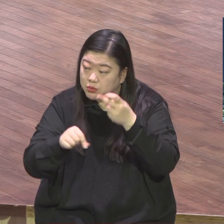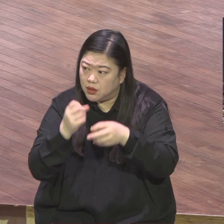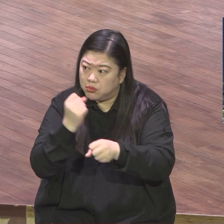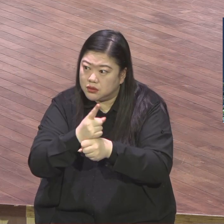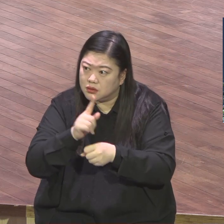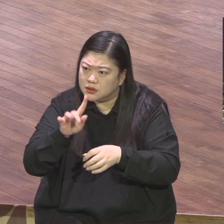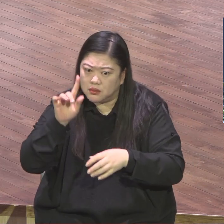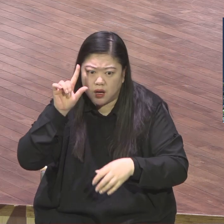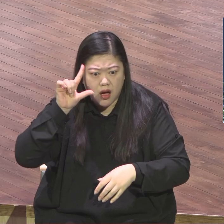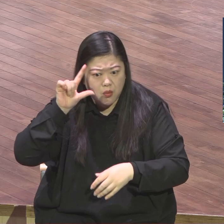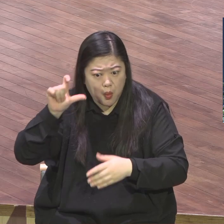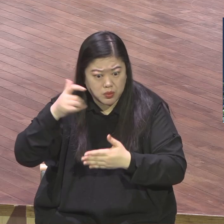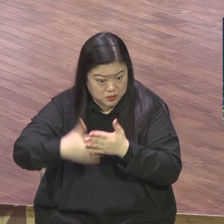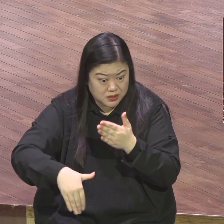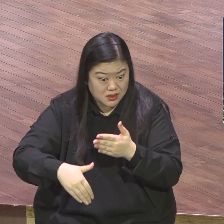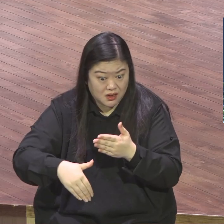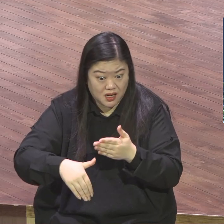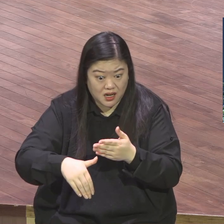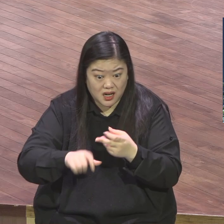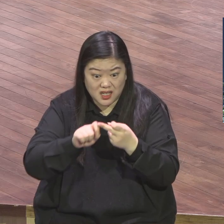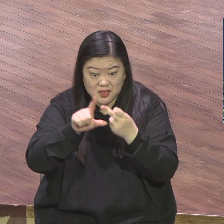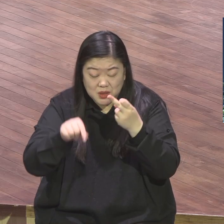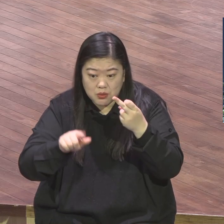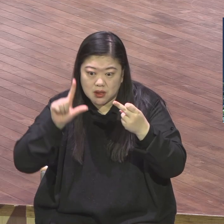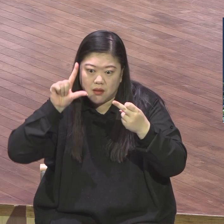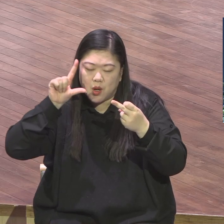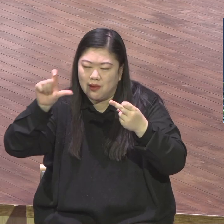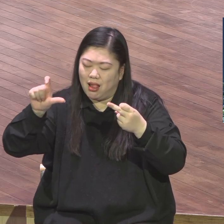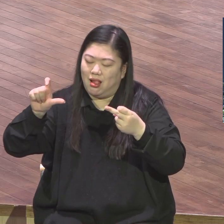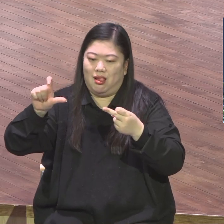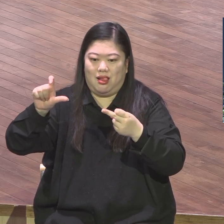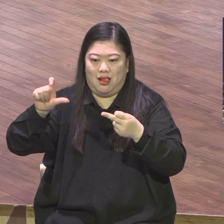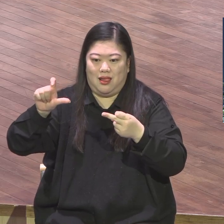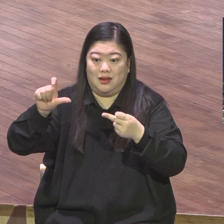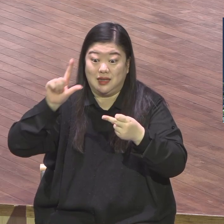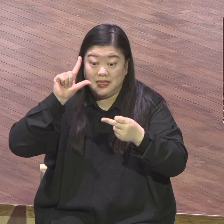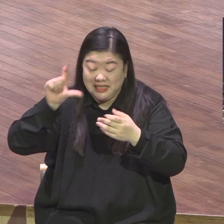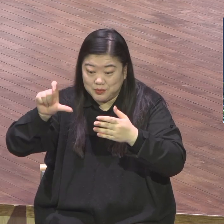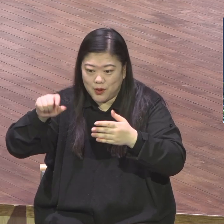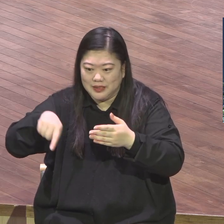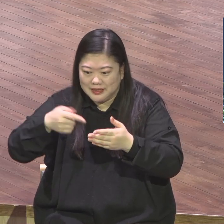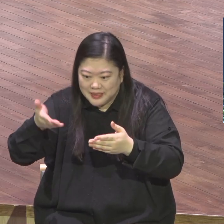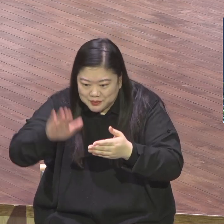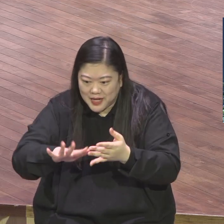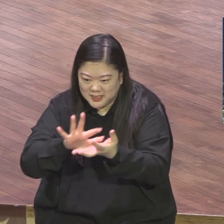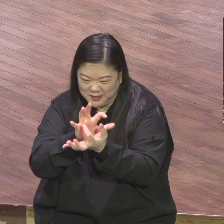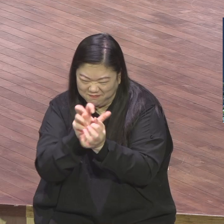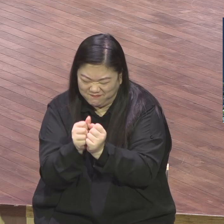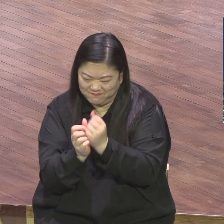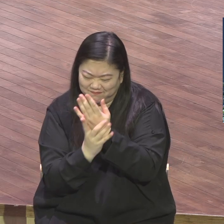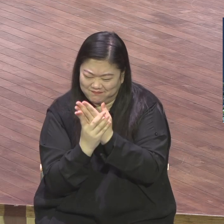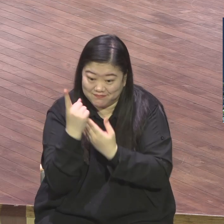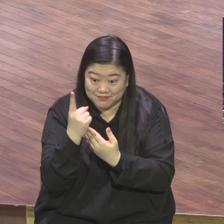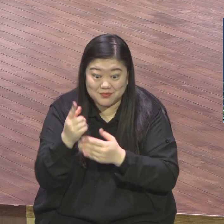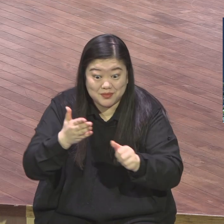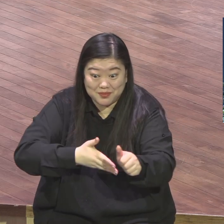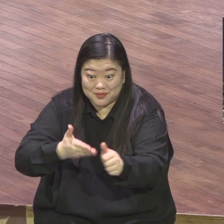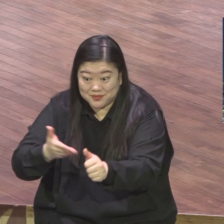원리스 중심으로 위원회 원리스라 보금적 원리스 가 되는 시간 되기를 바랍니다. 본문 철절에 오면 사도